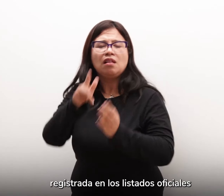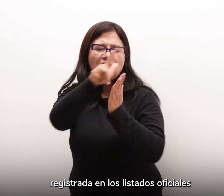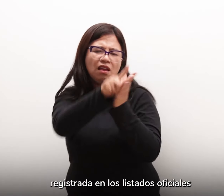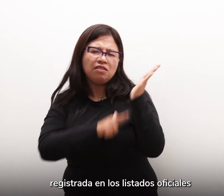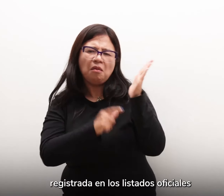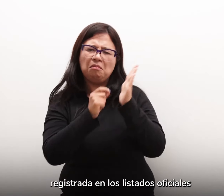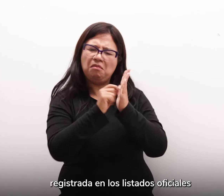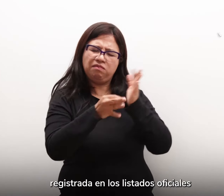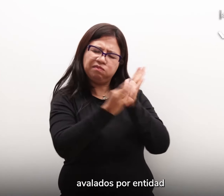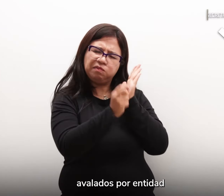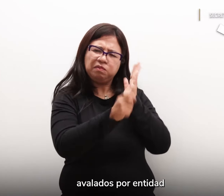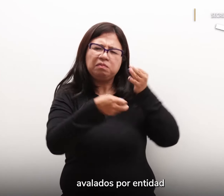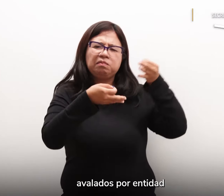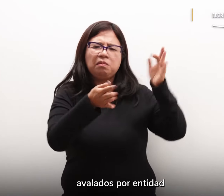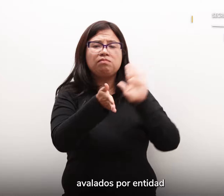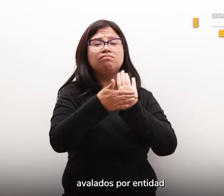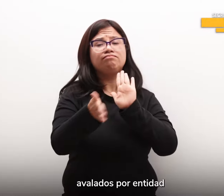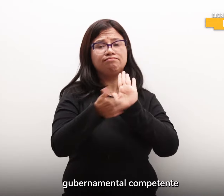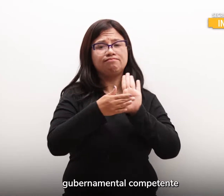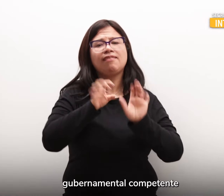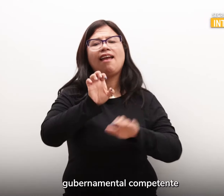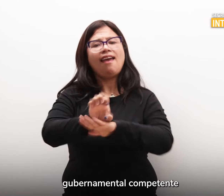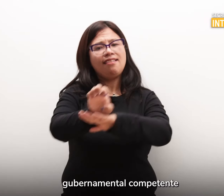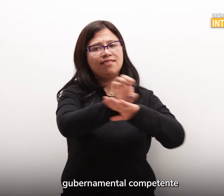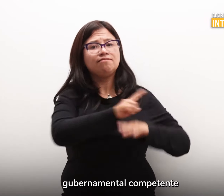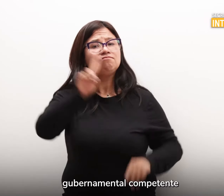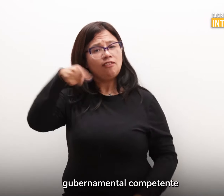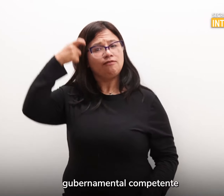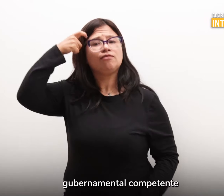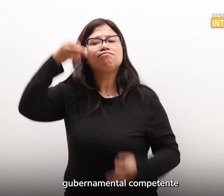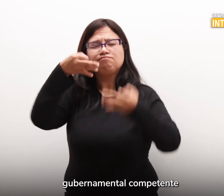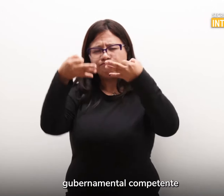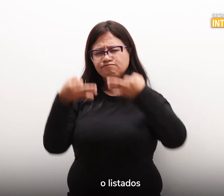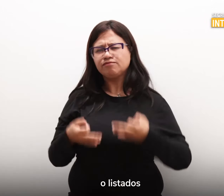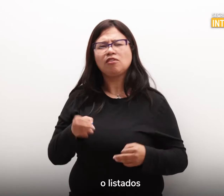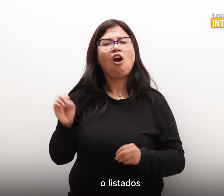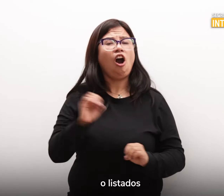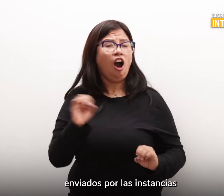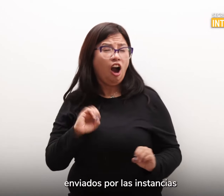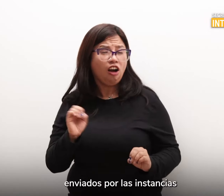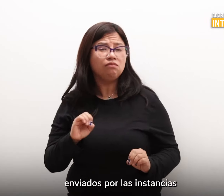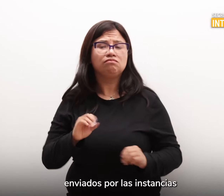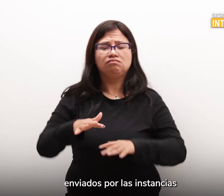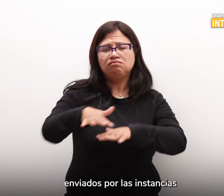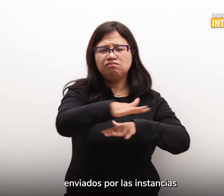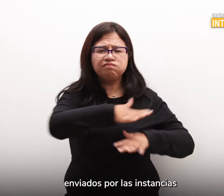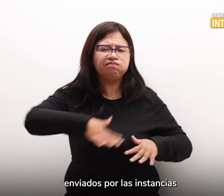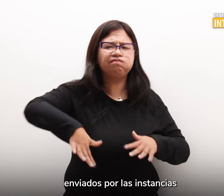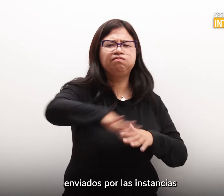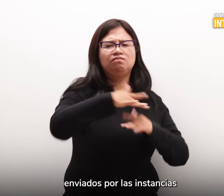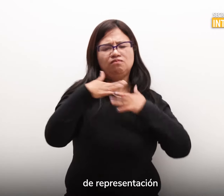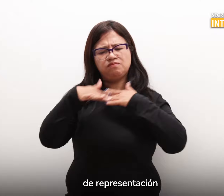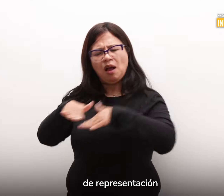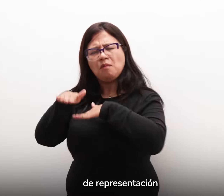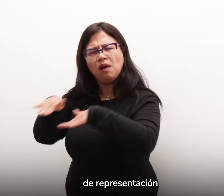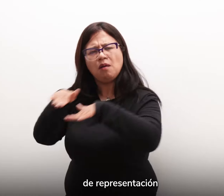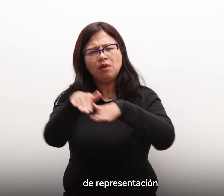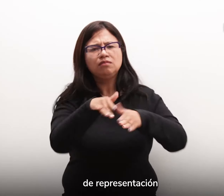oficiales, avalados por entidad gubernamental competente o listados enviados por las instancias de representación